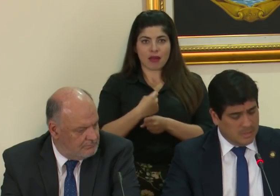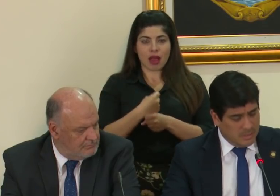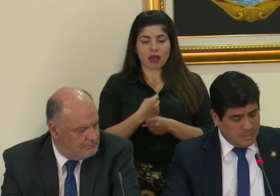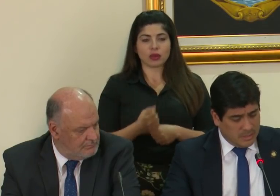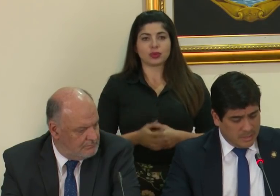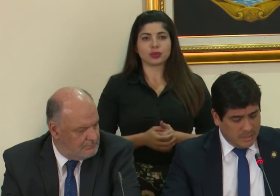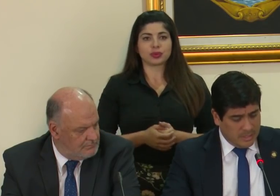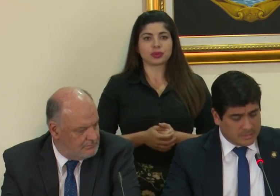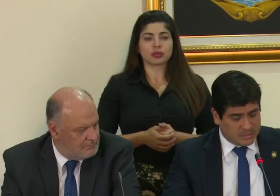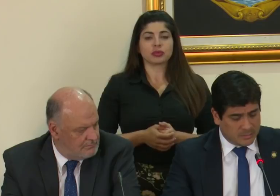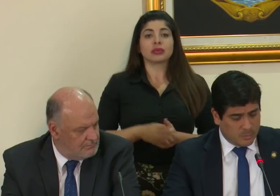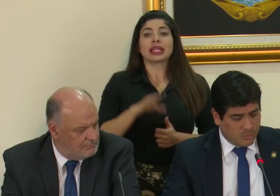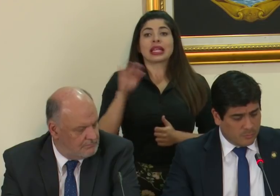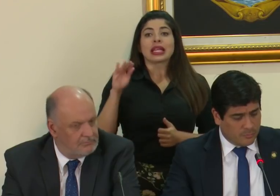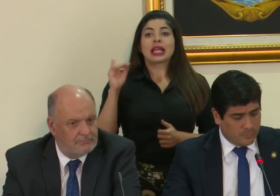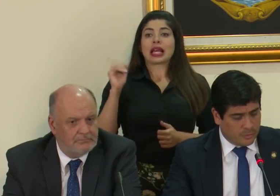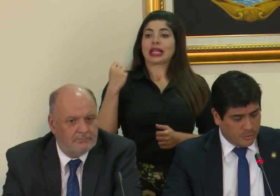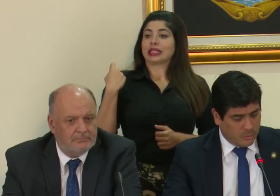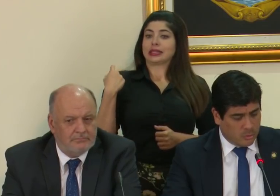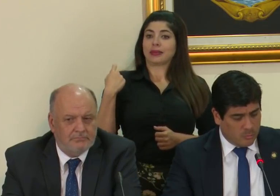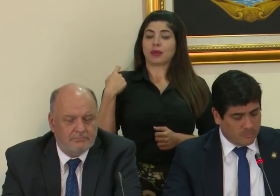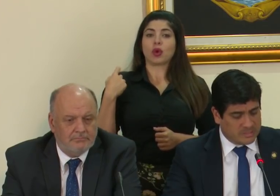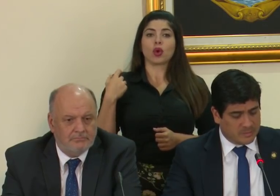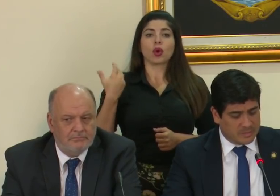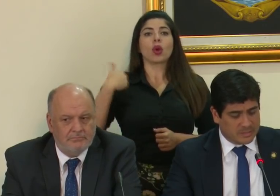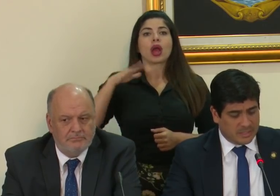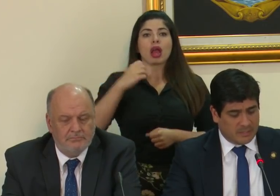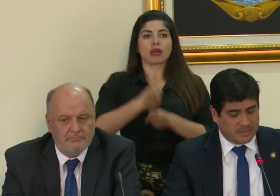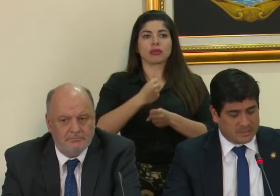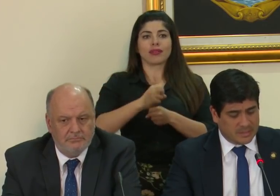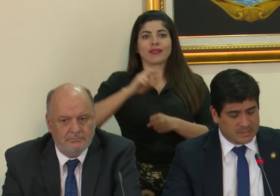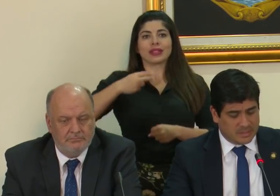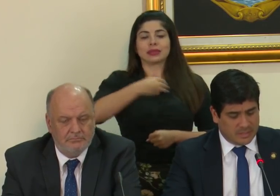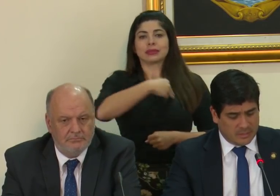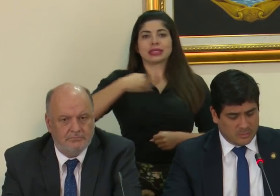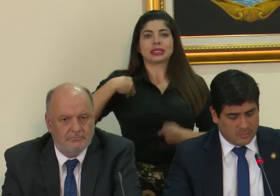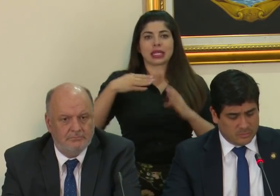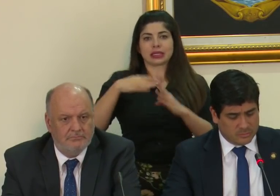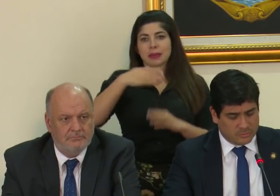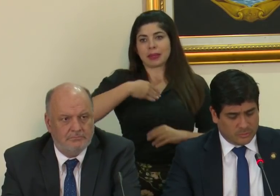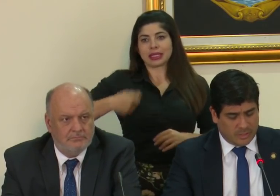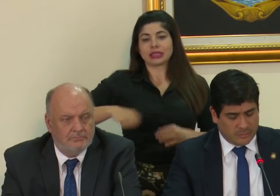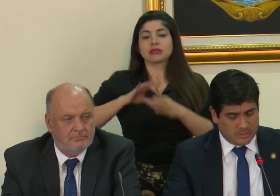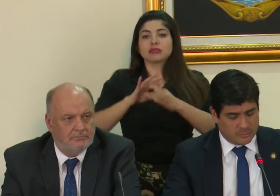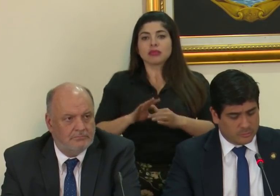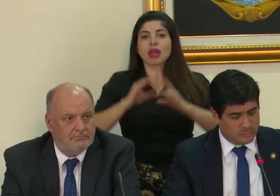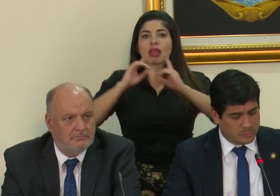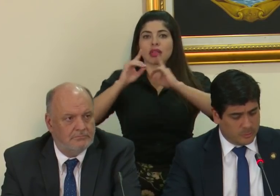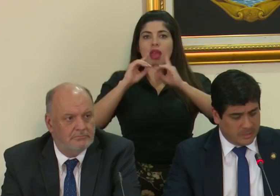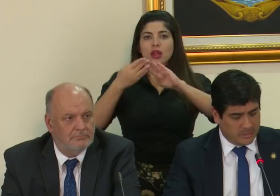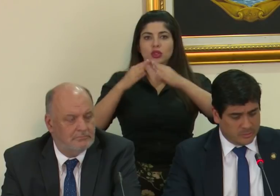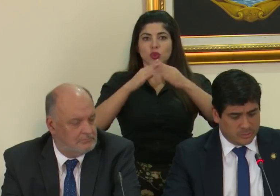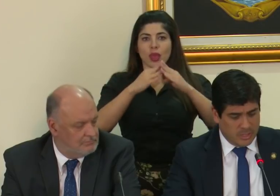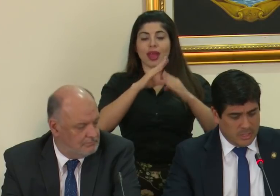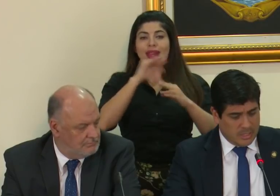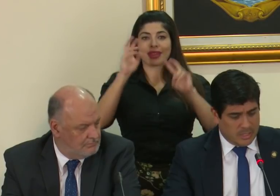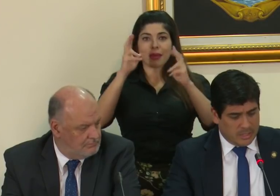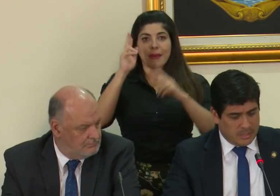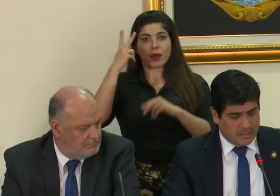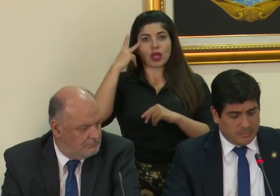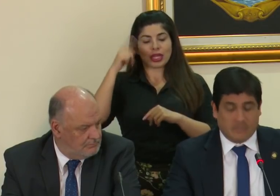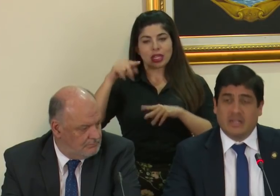y hasta hace poco fungió como Viceministra de la Presidencia de Diálogo Ciudadano y Asuntos Políticos.